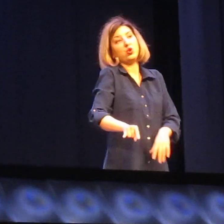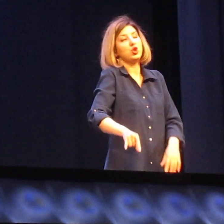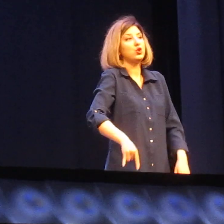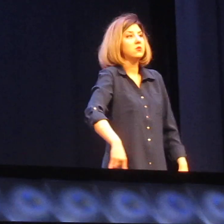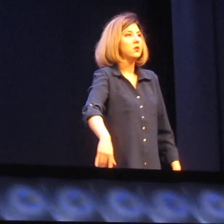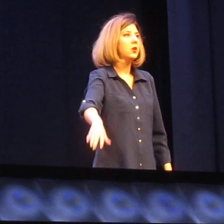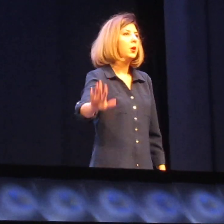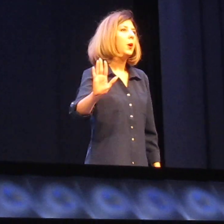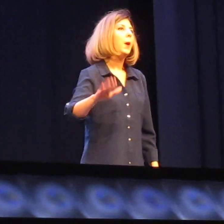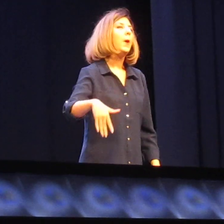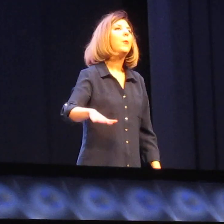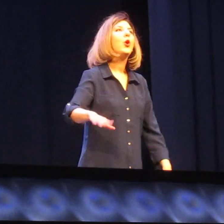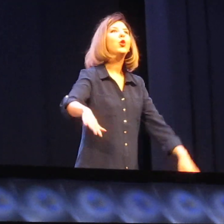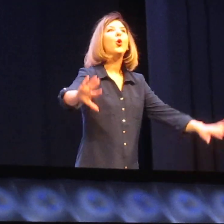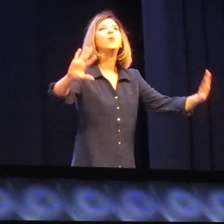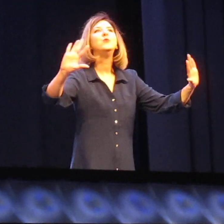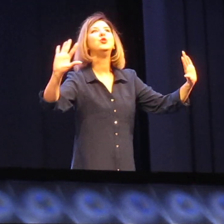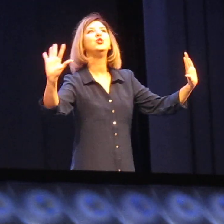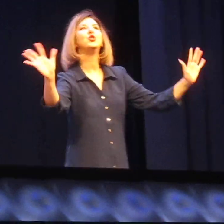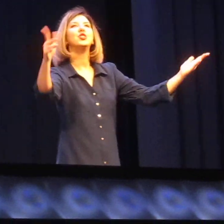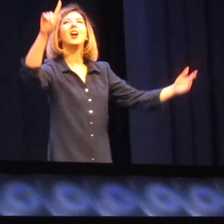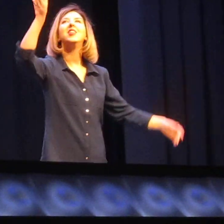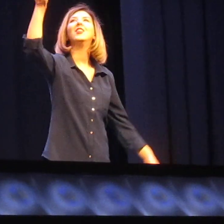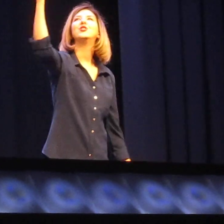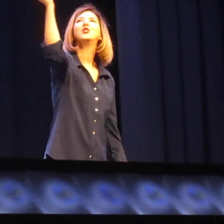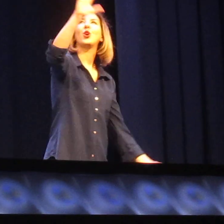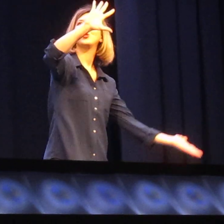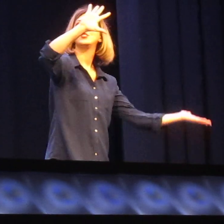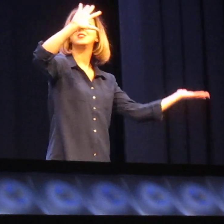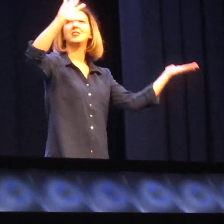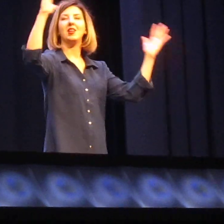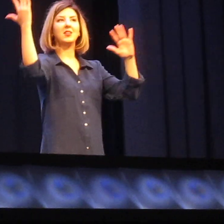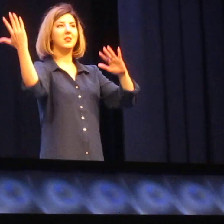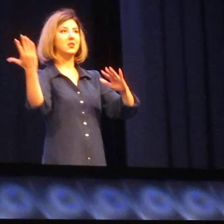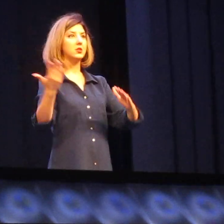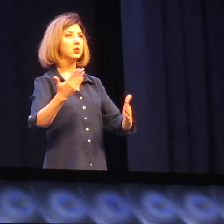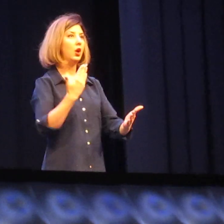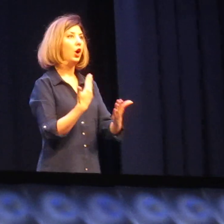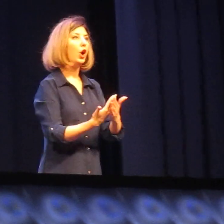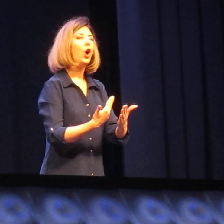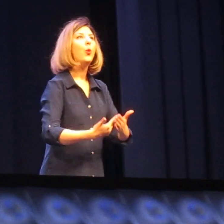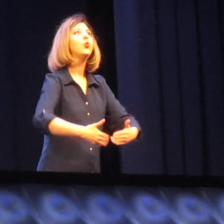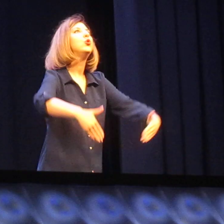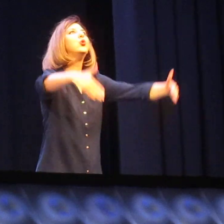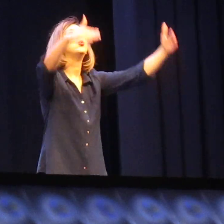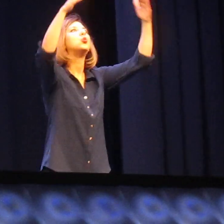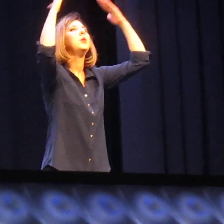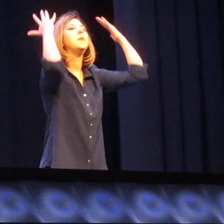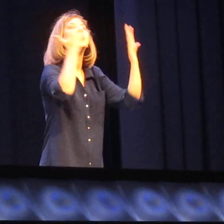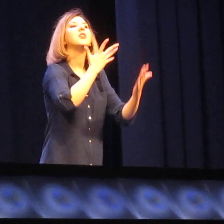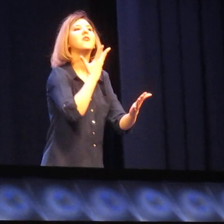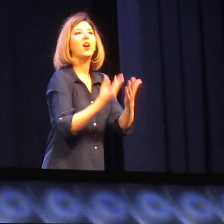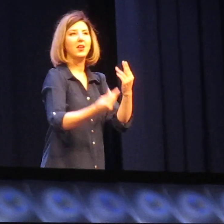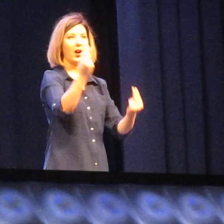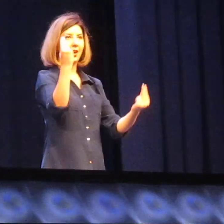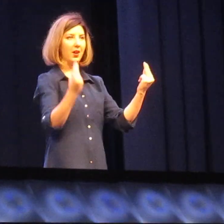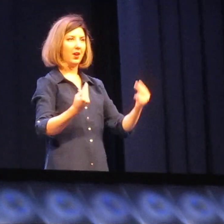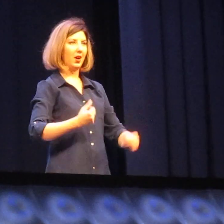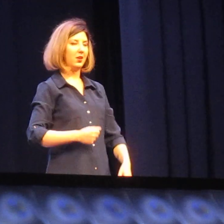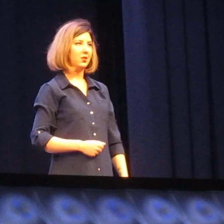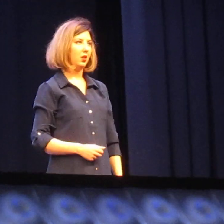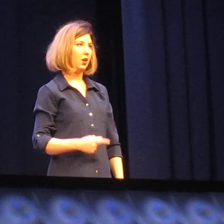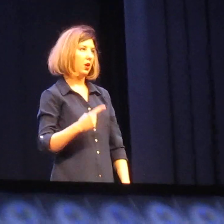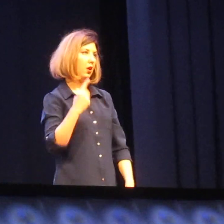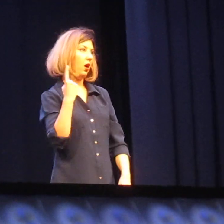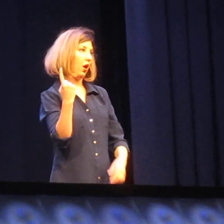ложь. Потом нежданно солнце заискрилось, как будто у небес своя